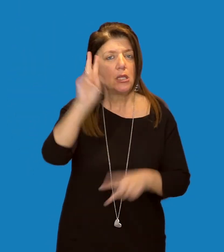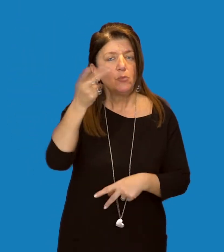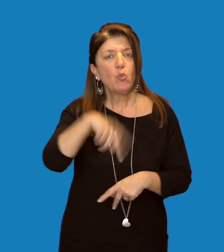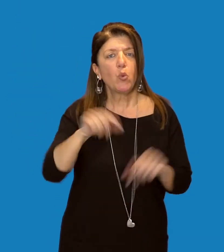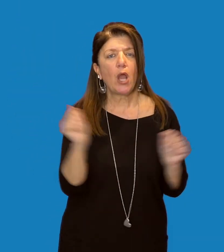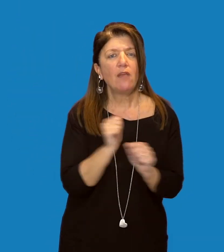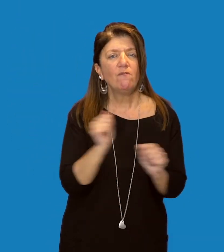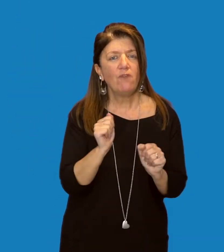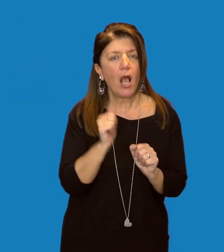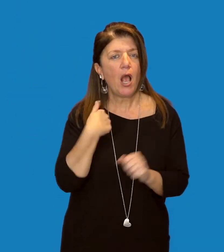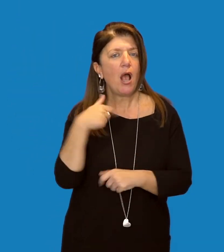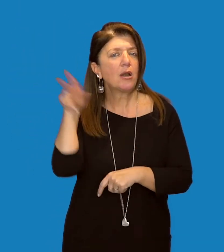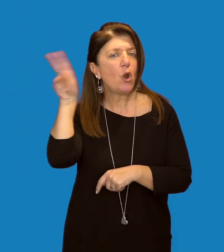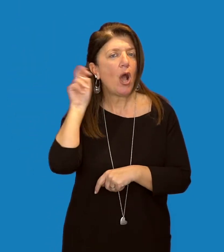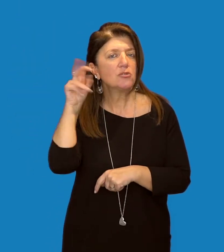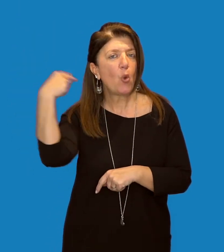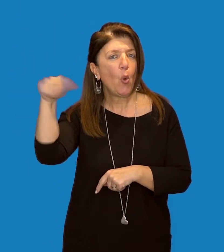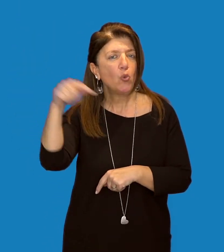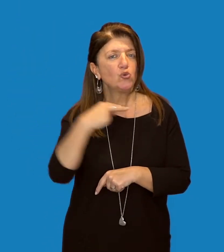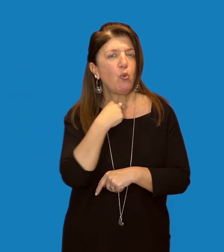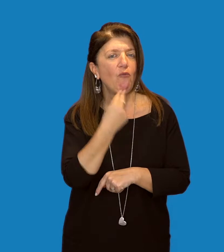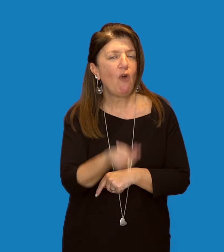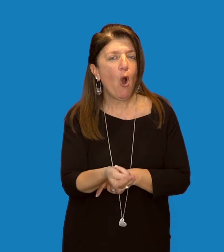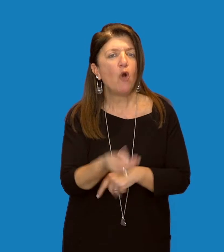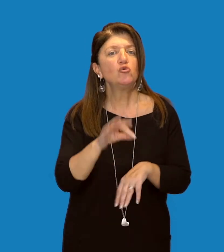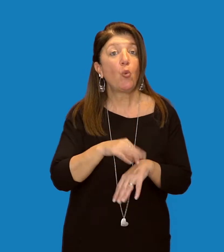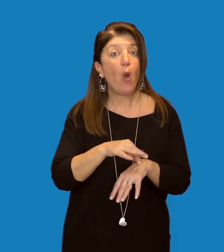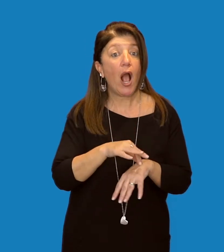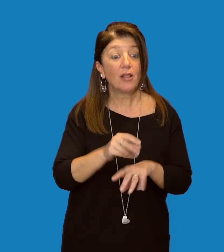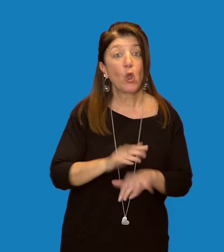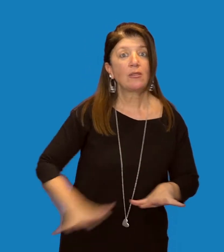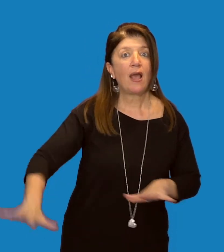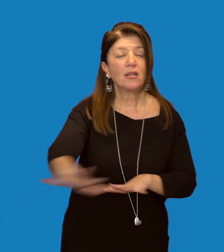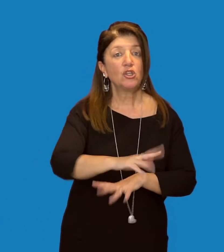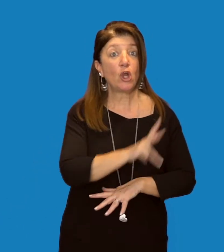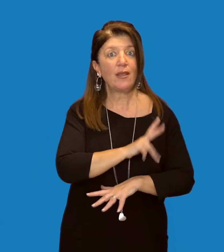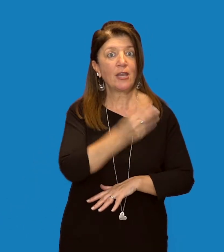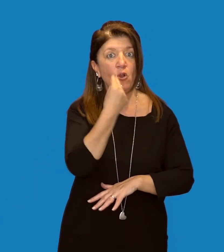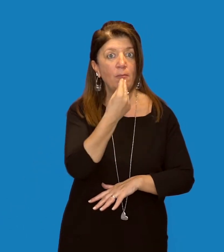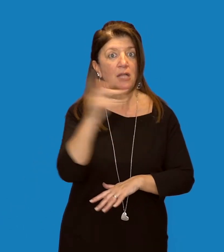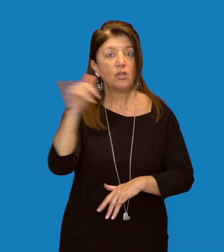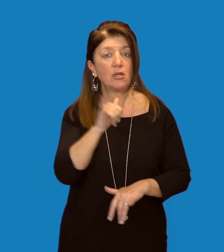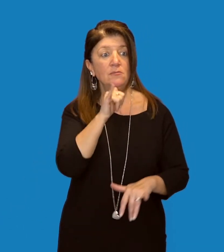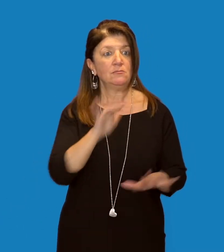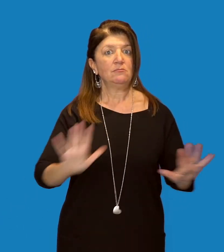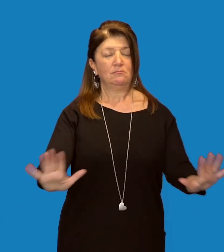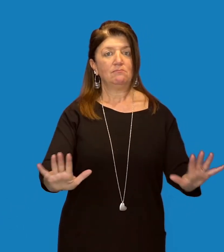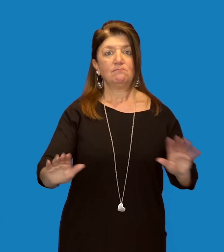possibile udire la sua voce mentre difende i territori dove reperisce il cibo. La femmina possiede il